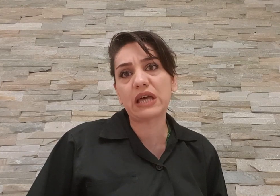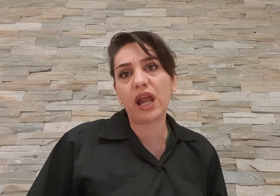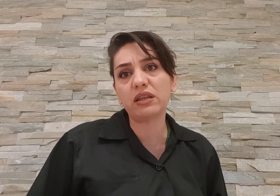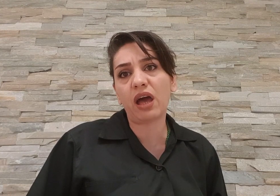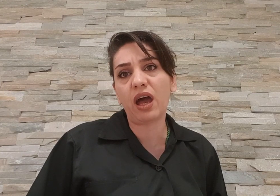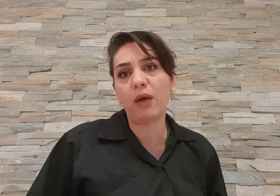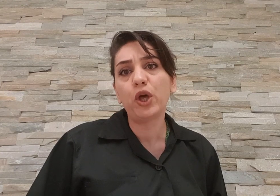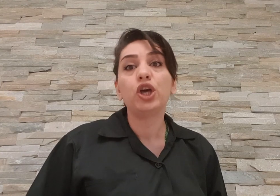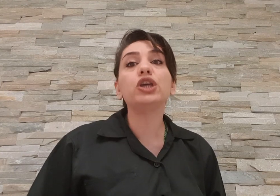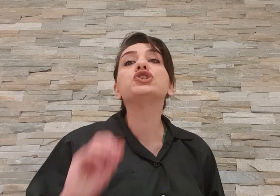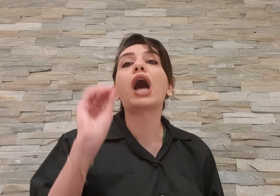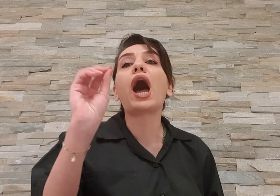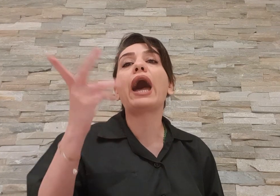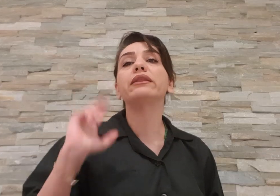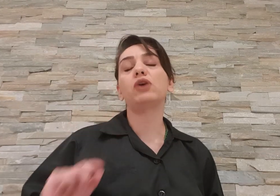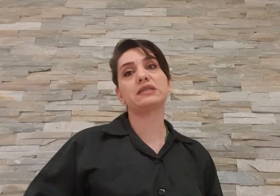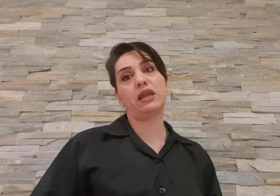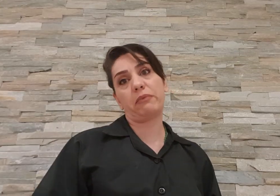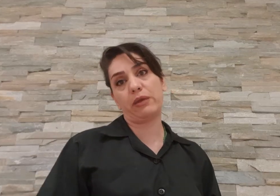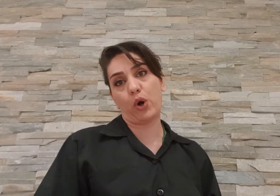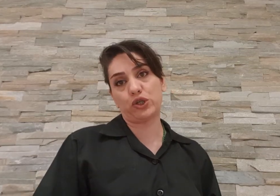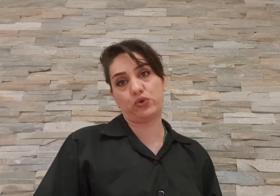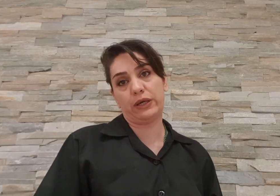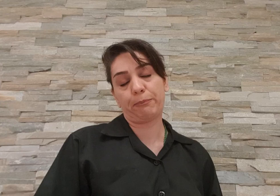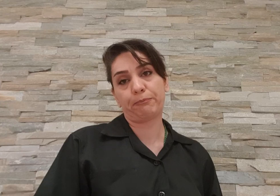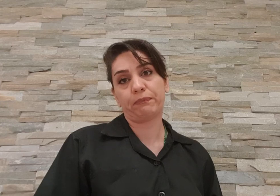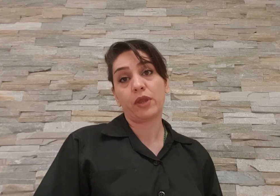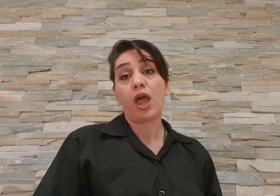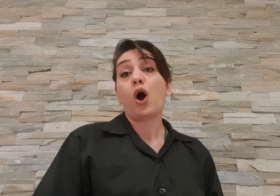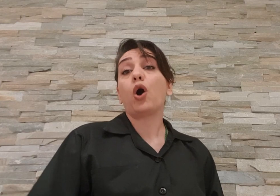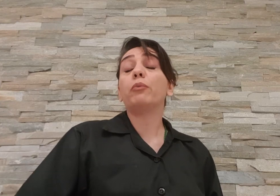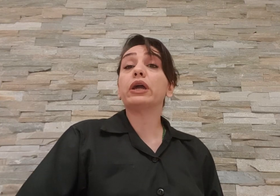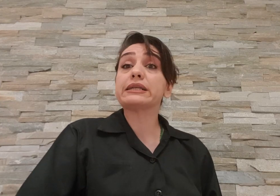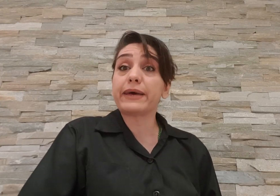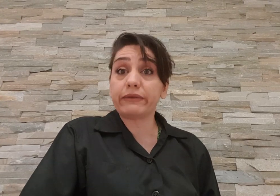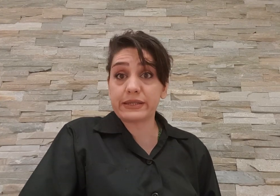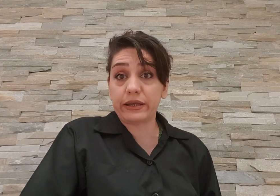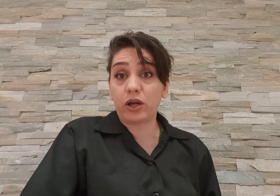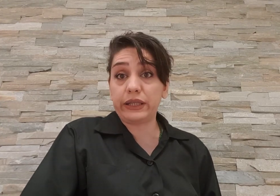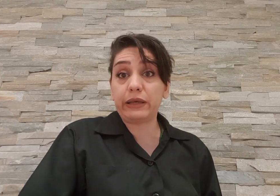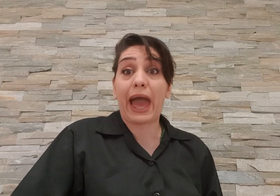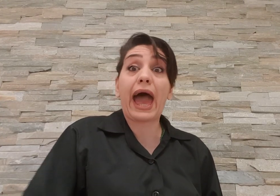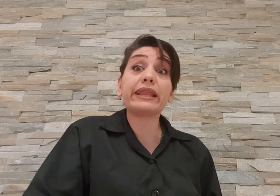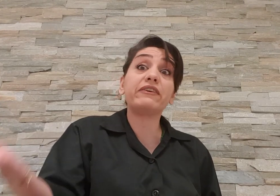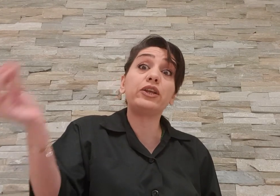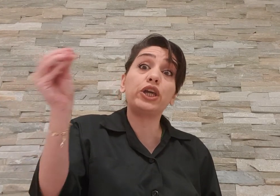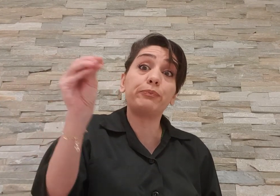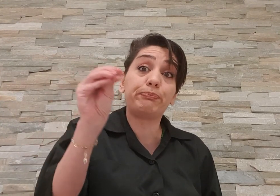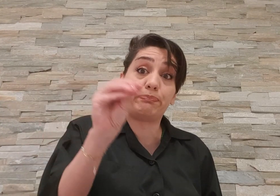سند هم هیچ احدی رو اصلا نمیبریم بازجویه آقا ما یه قسمت های سریال رو دیدیم هر دفعه اینا یه